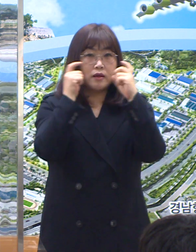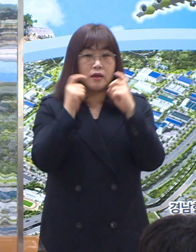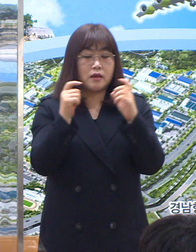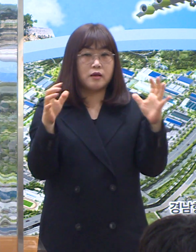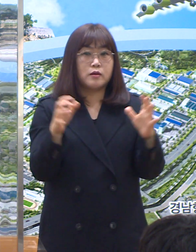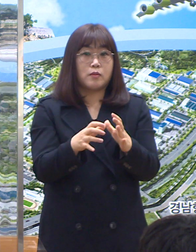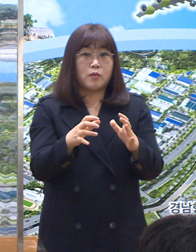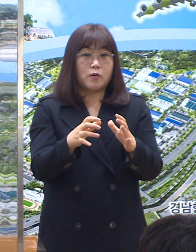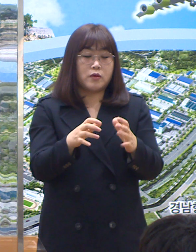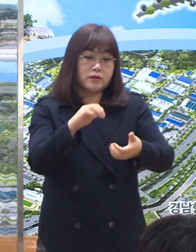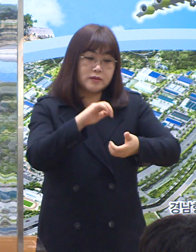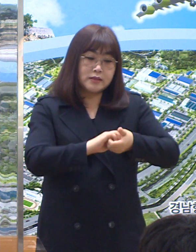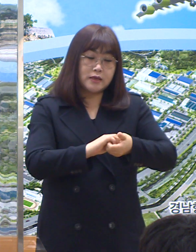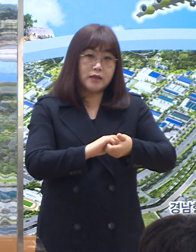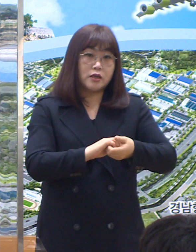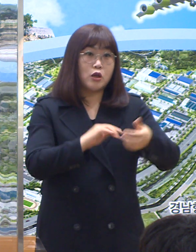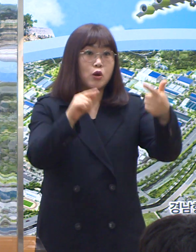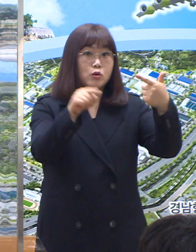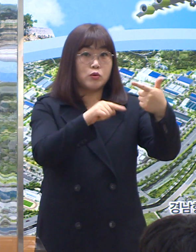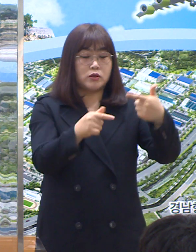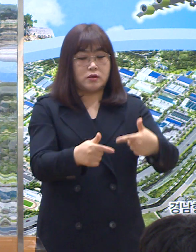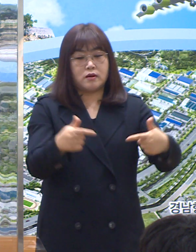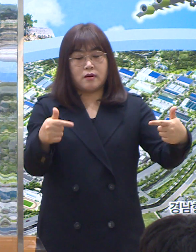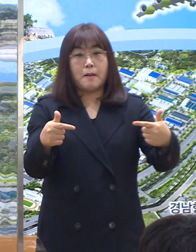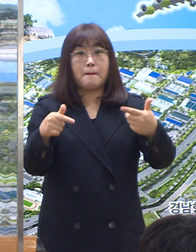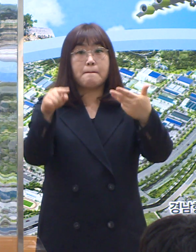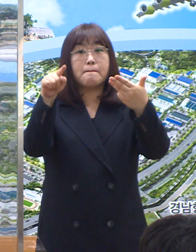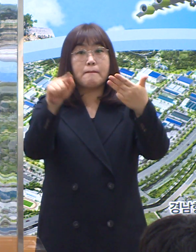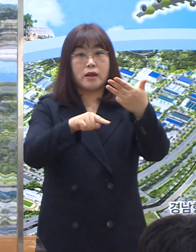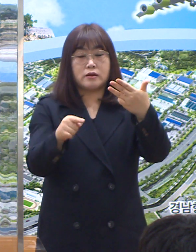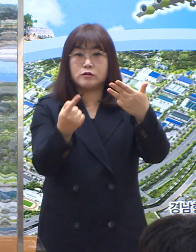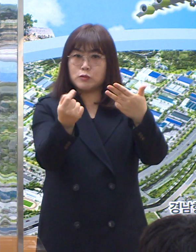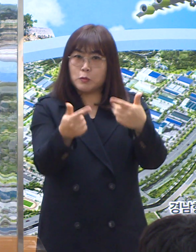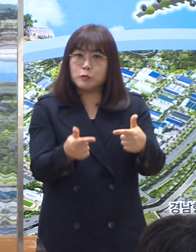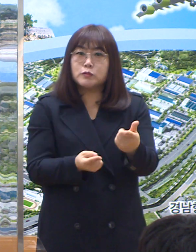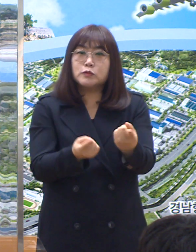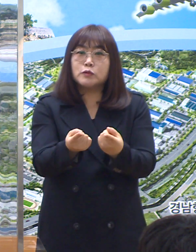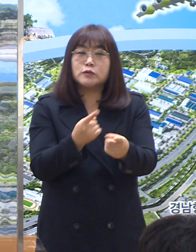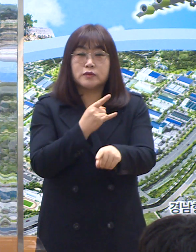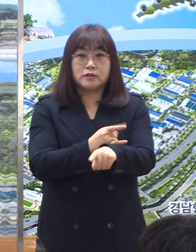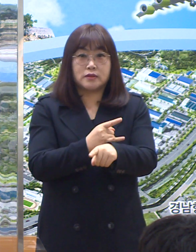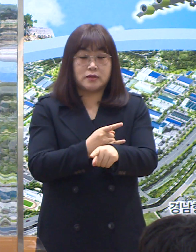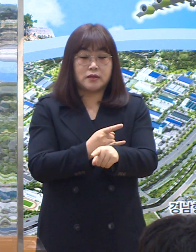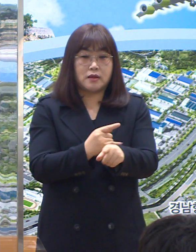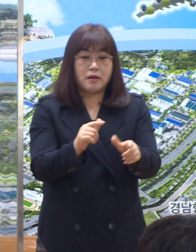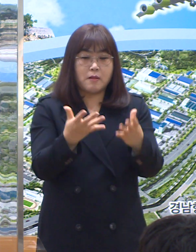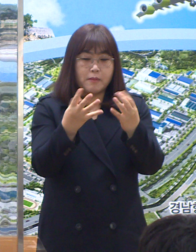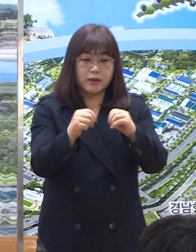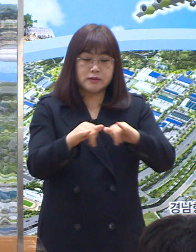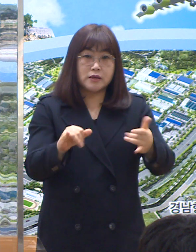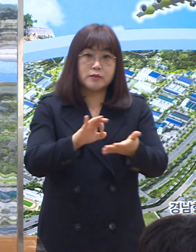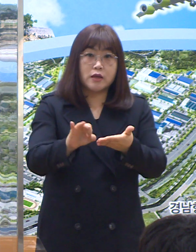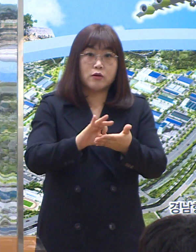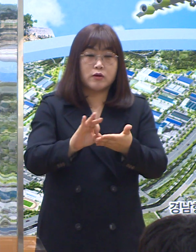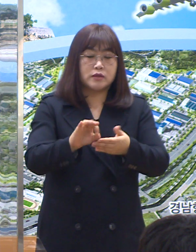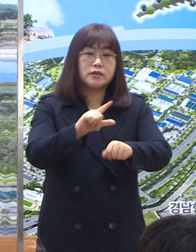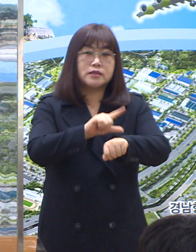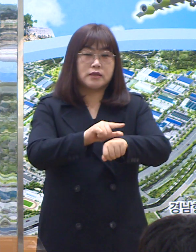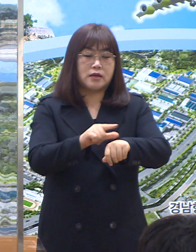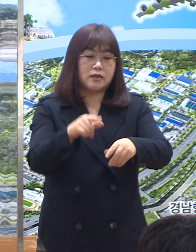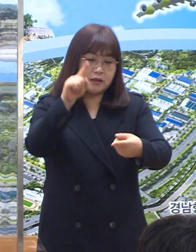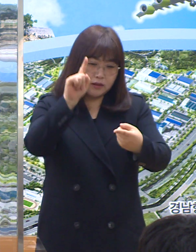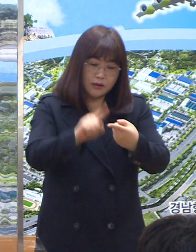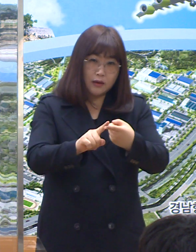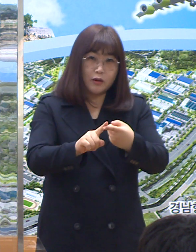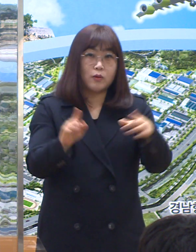제한만 6인에서 8인으로 소폭 조정되며 다중이용시설 운영시간 제한은 변동없이